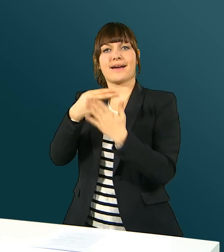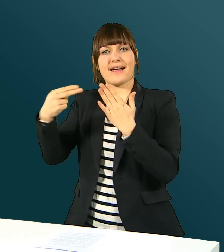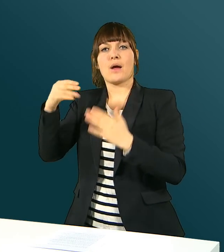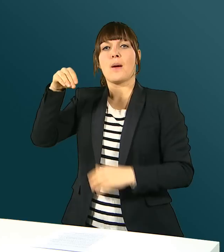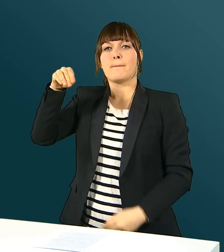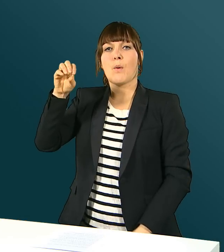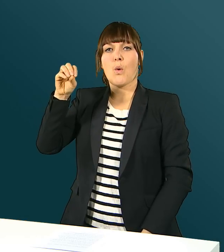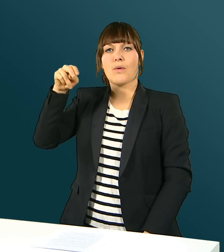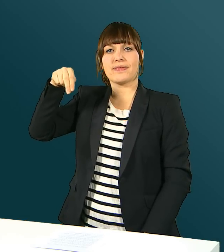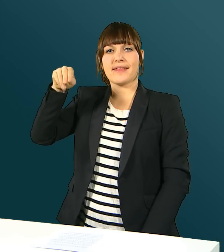Monual.